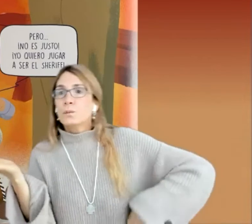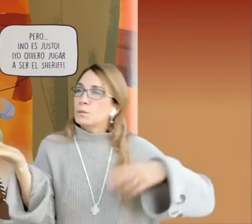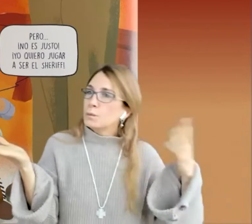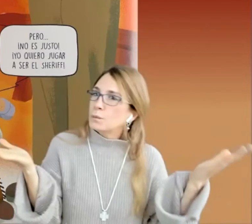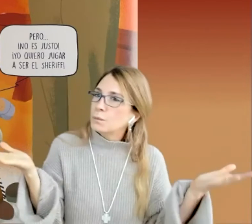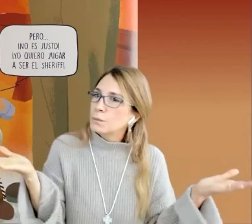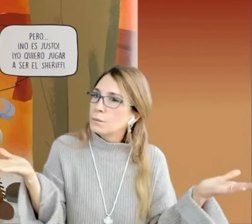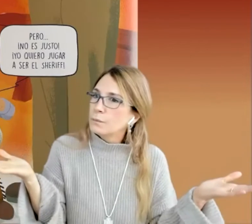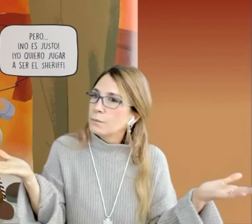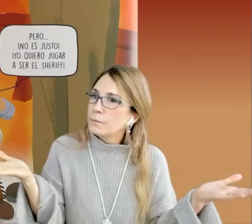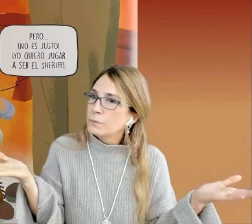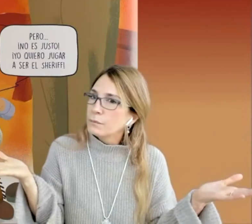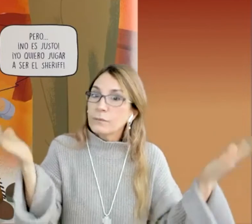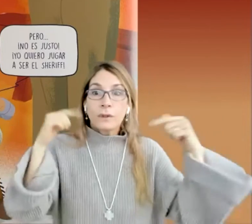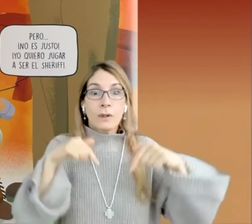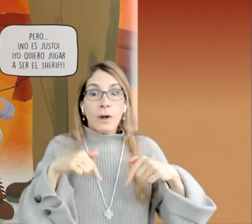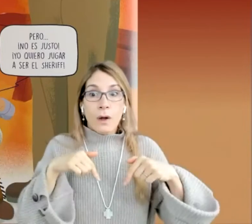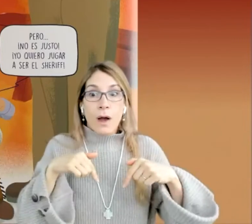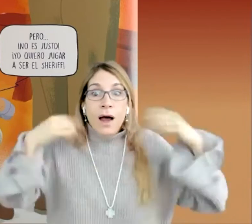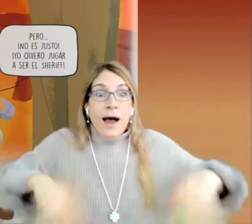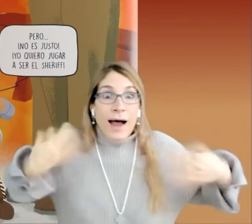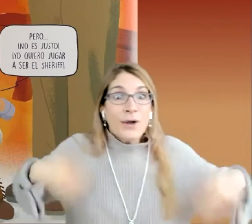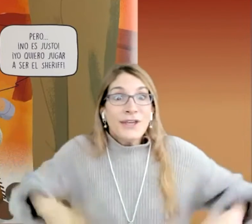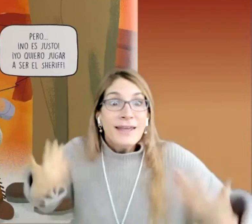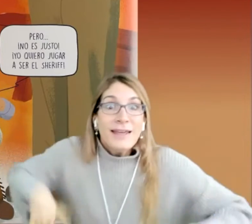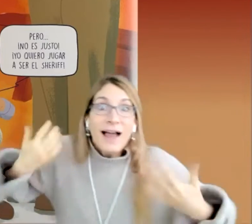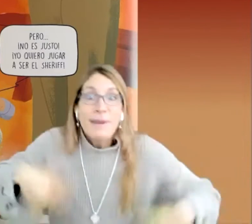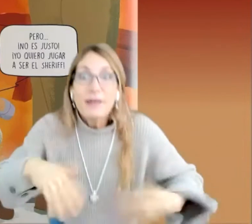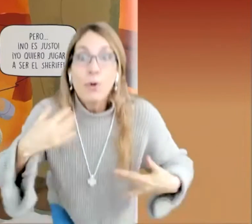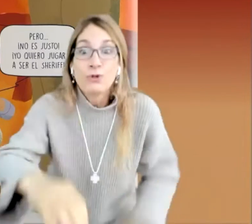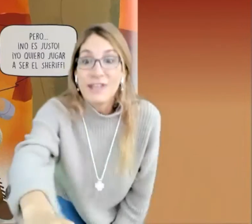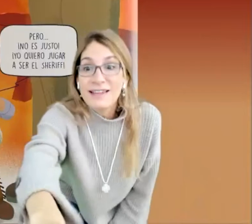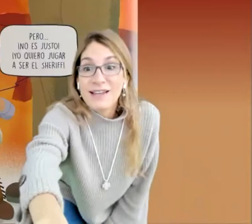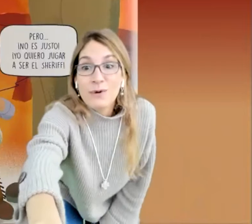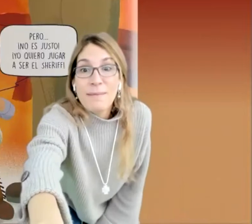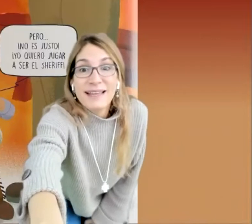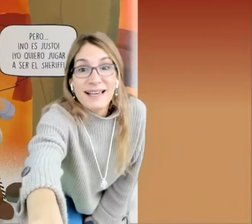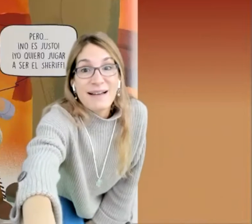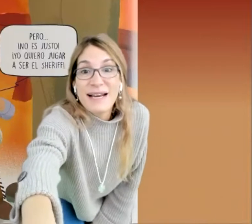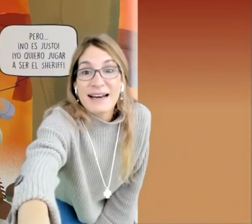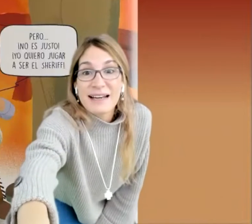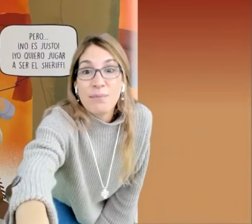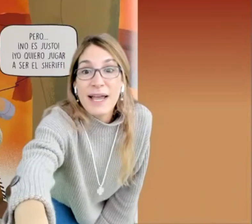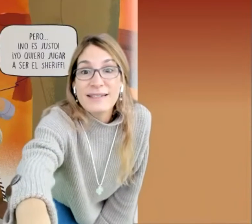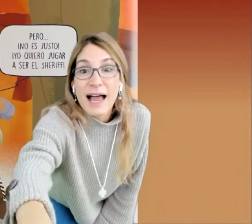haber pasado, Oto? ¡Uy! A ver, ustedes seguramente que saben la respuesta.